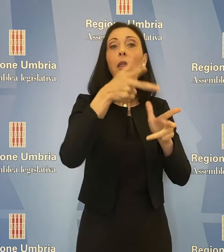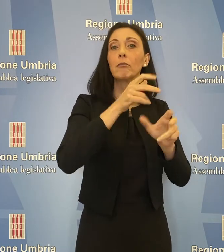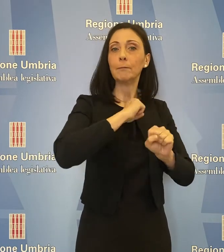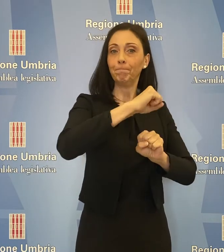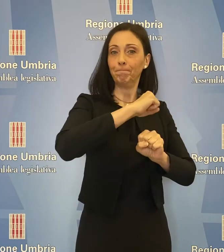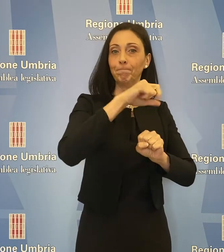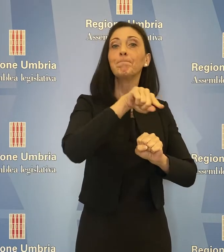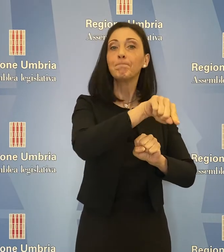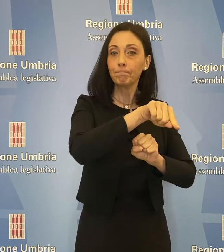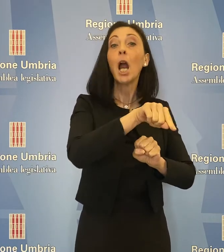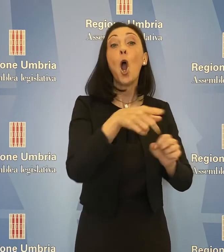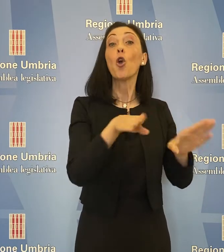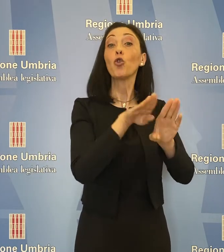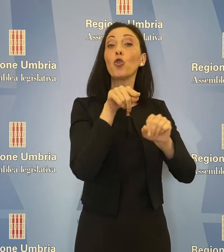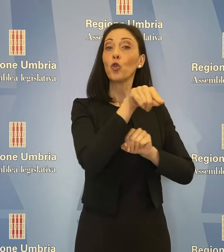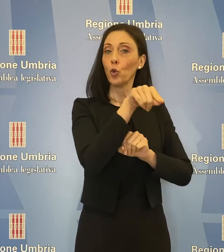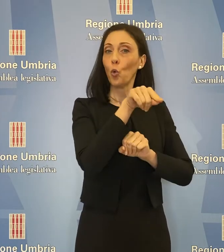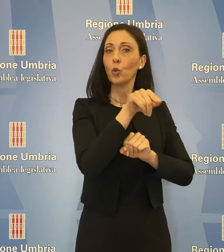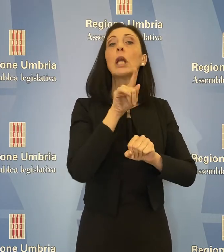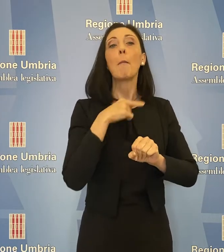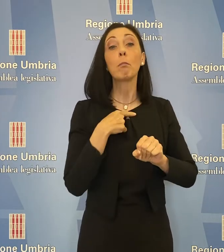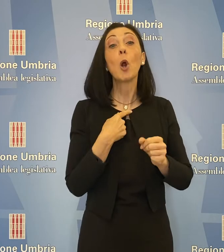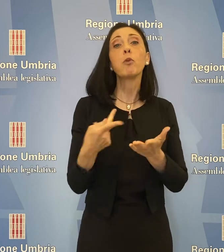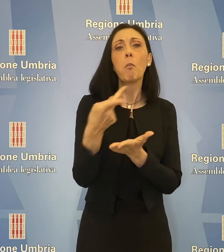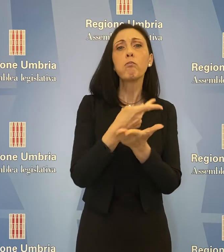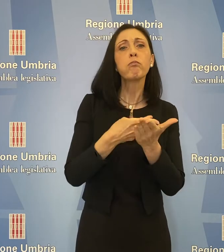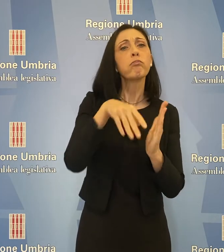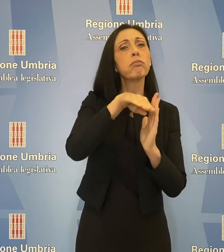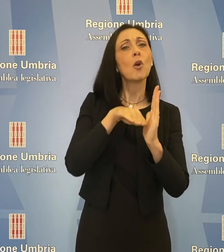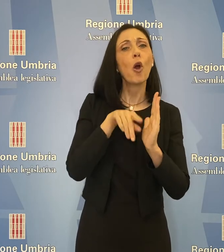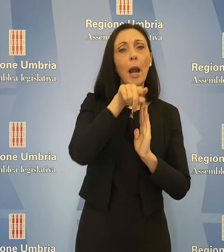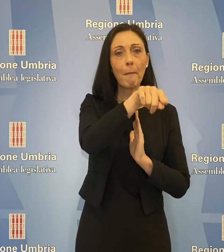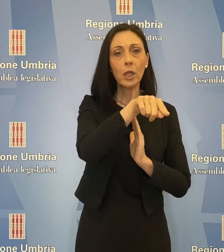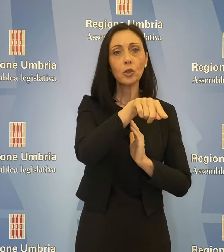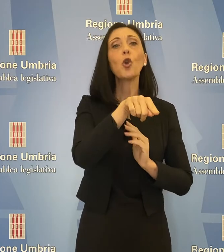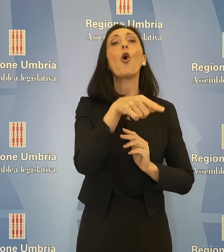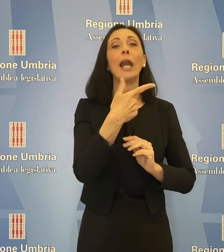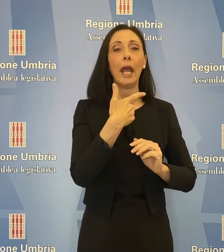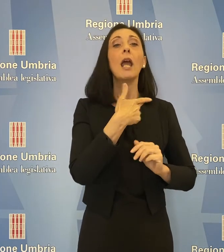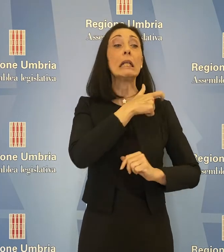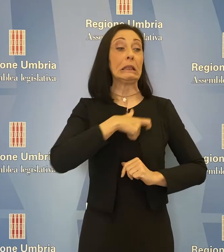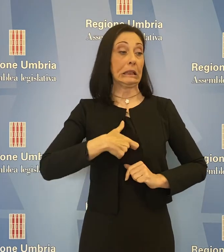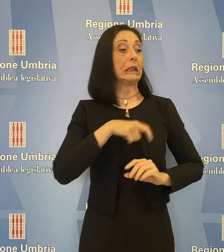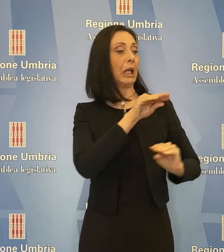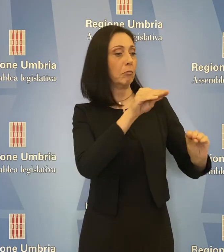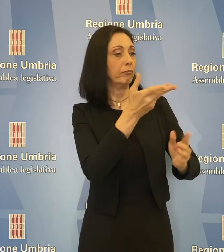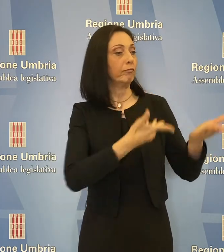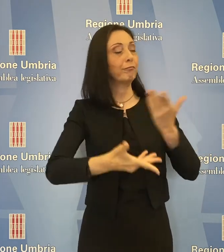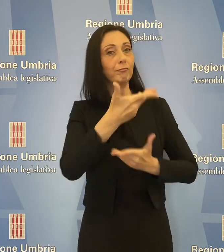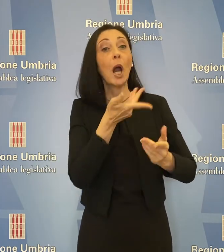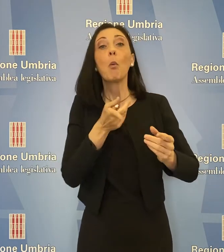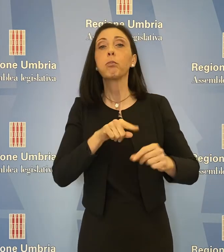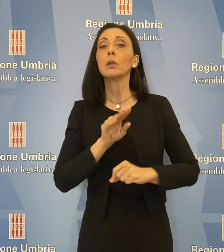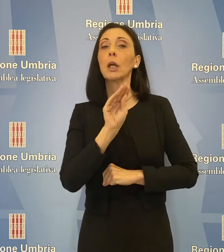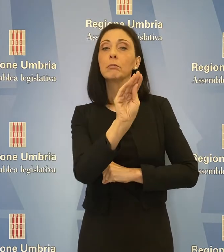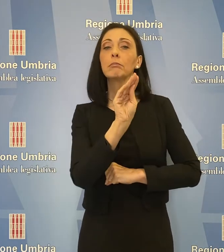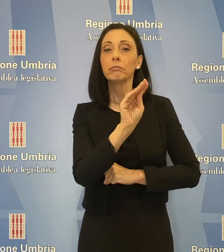coinvolgendo nella programmazione i sindaci dei comuni interessati. Si chiede inoltre di intervenire per un miglioramento dei